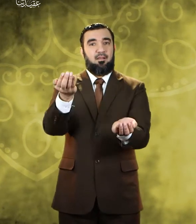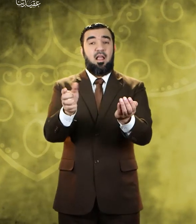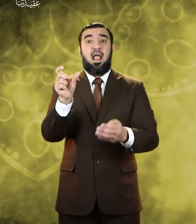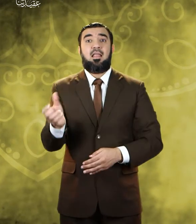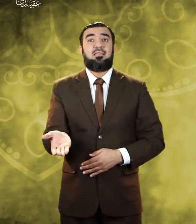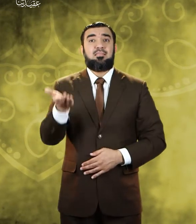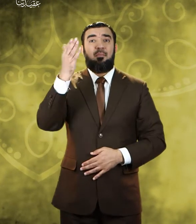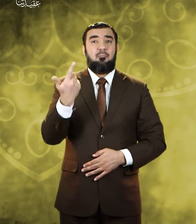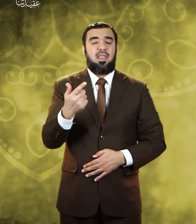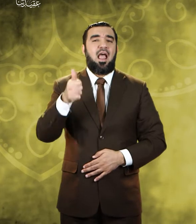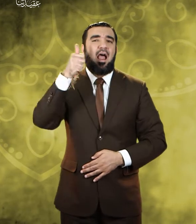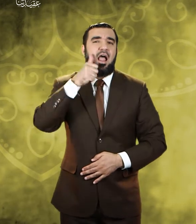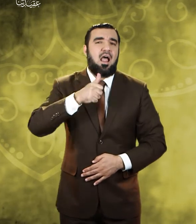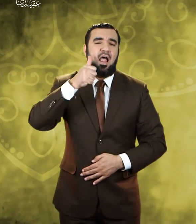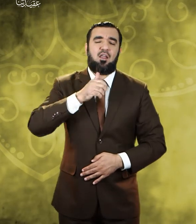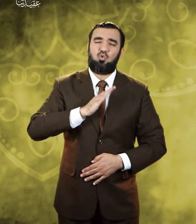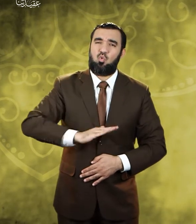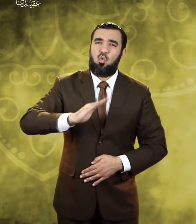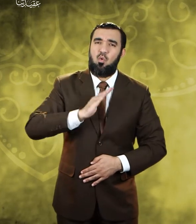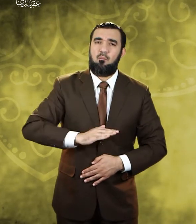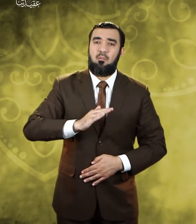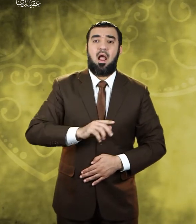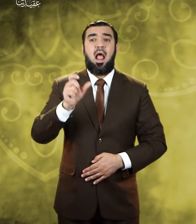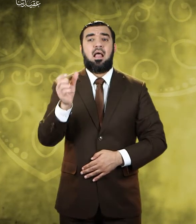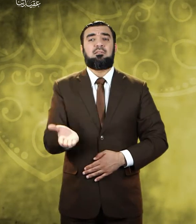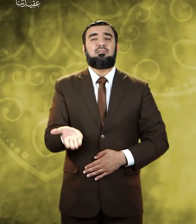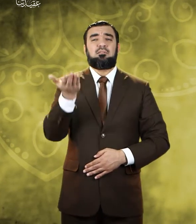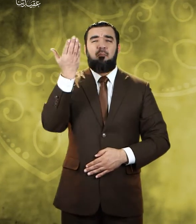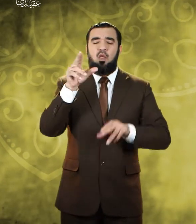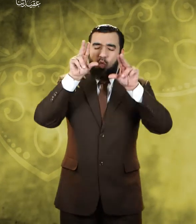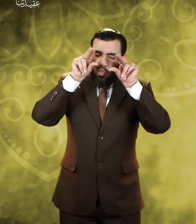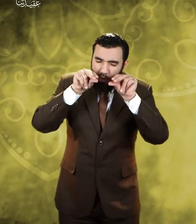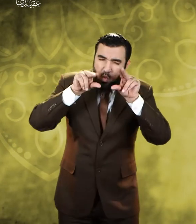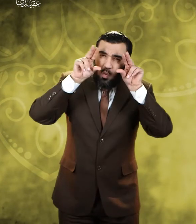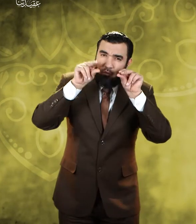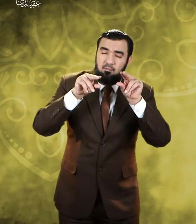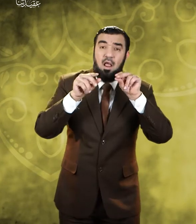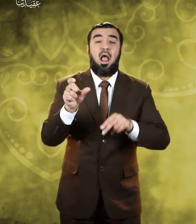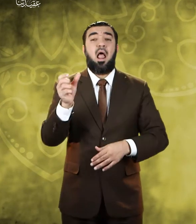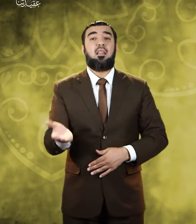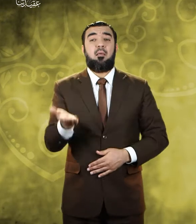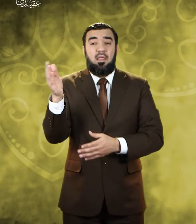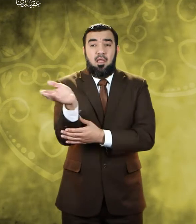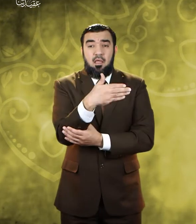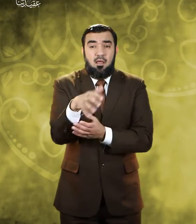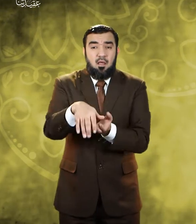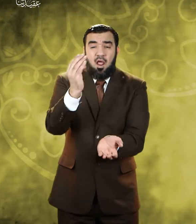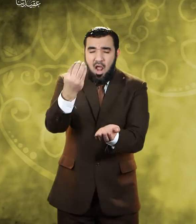وأيوب وذو الكفل ويونس